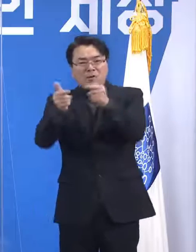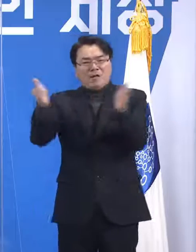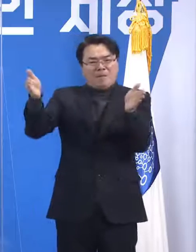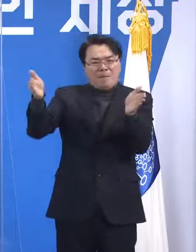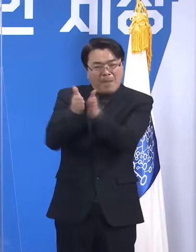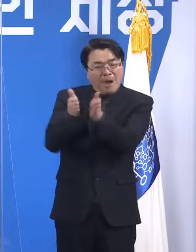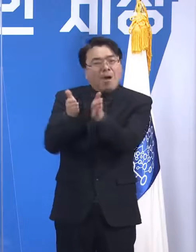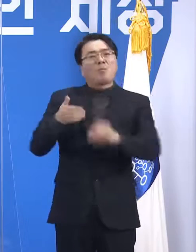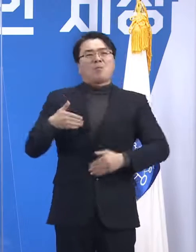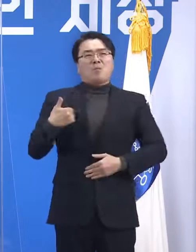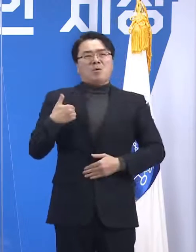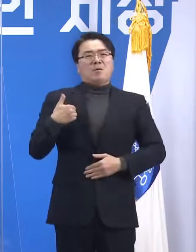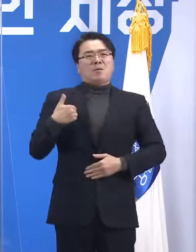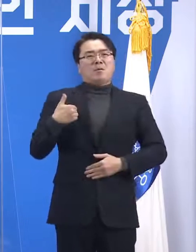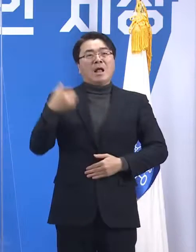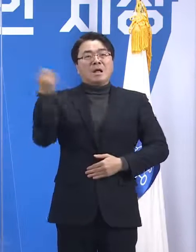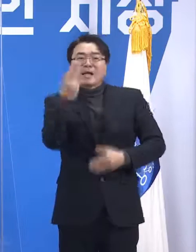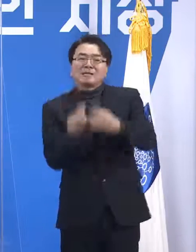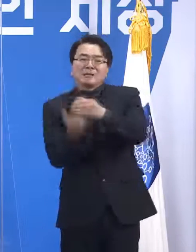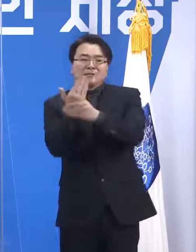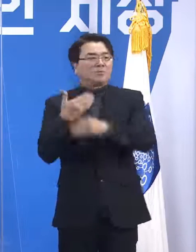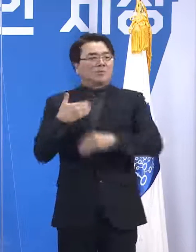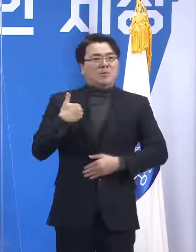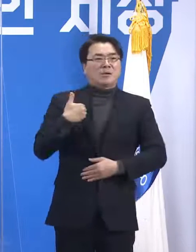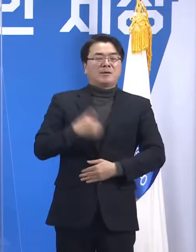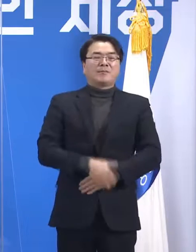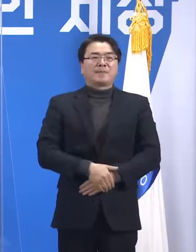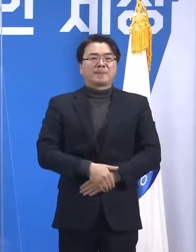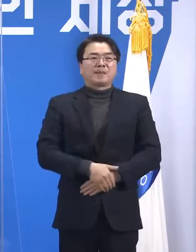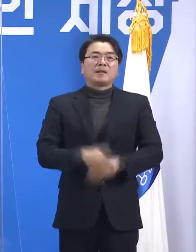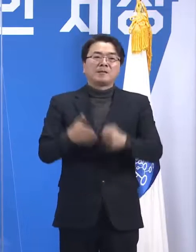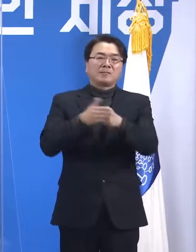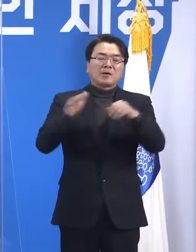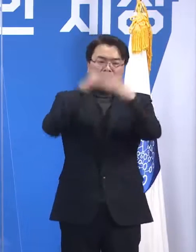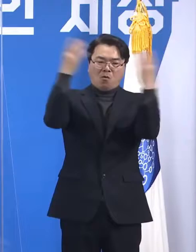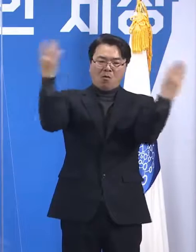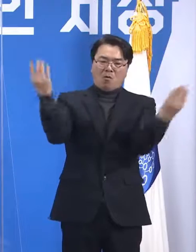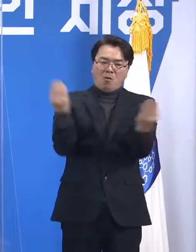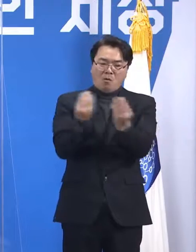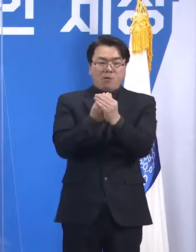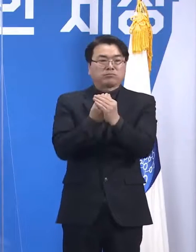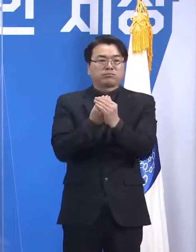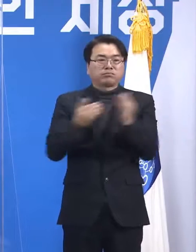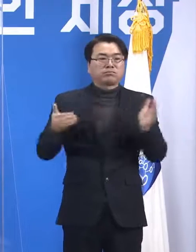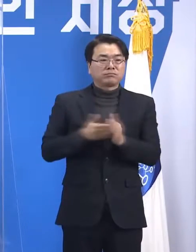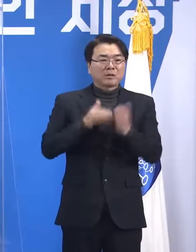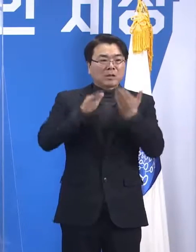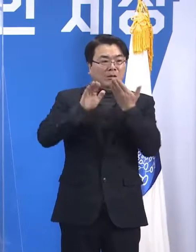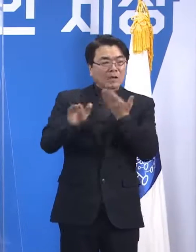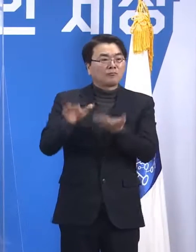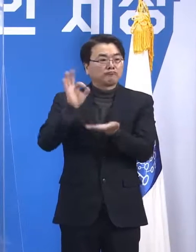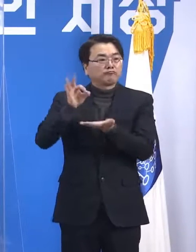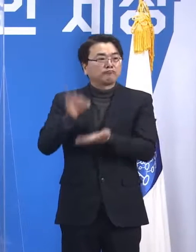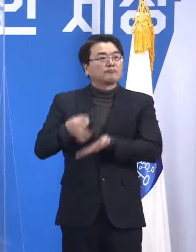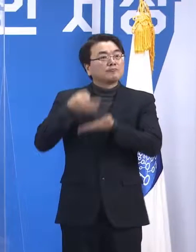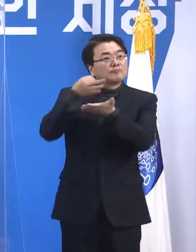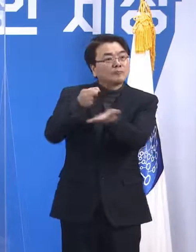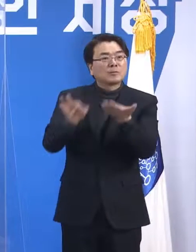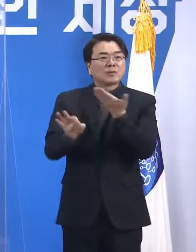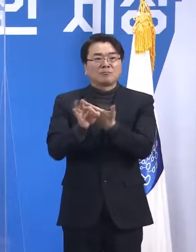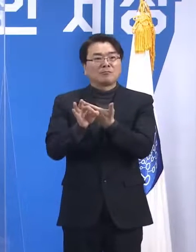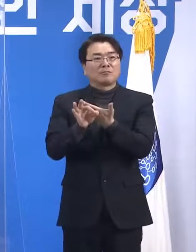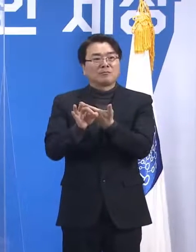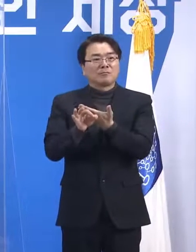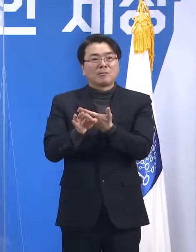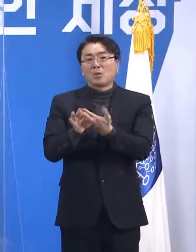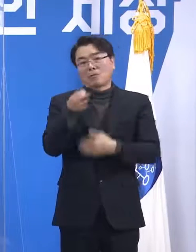그래서 이게 완전히 수그러든 다음에 재정 지원을 하게 되면 효과가